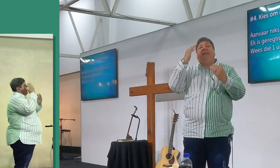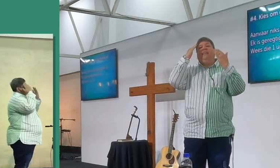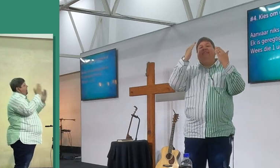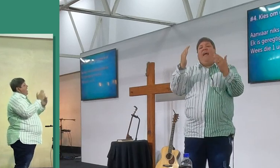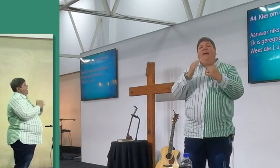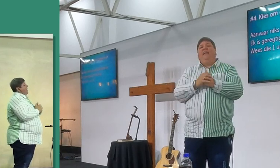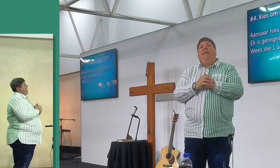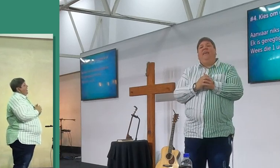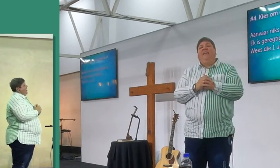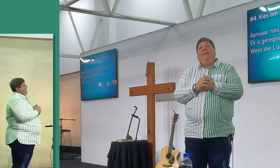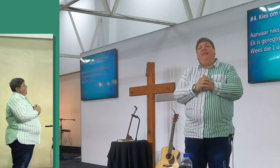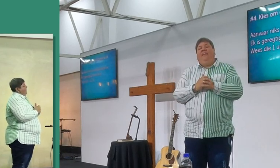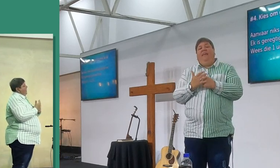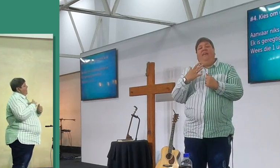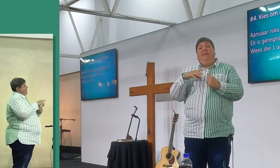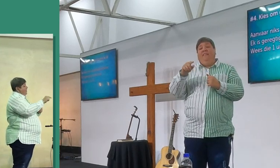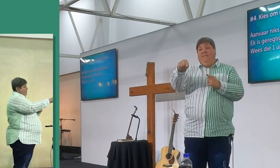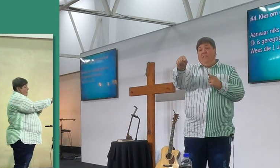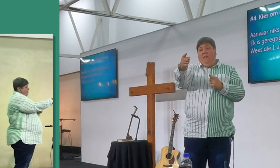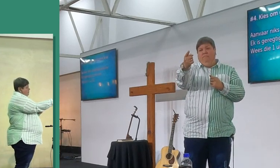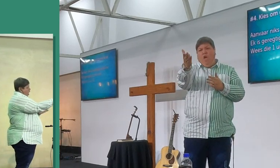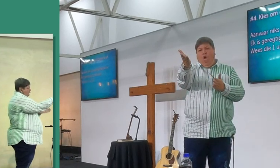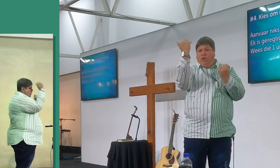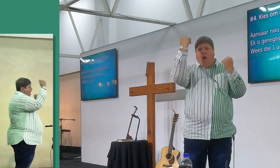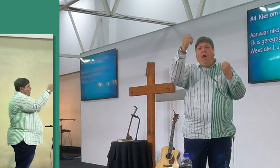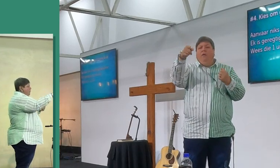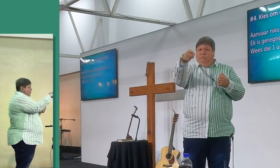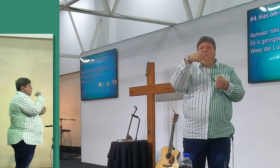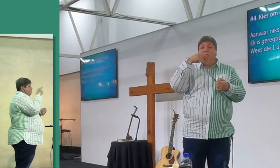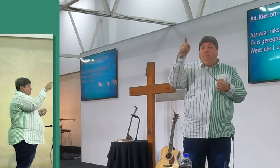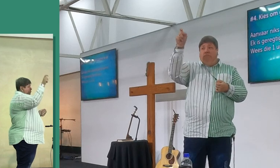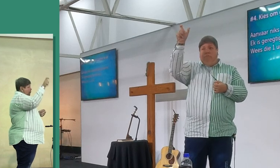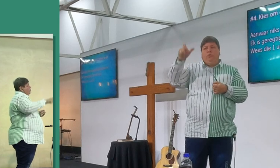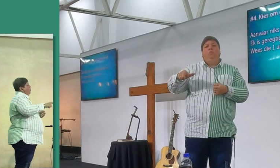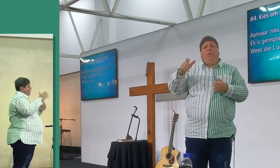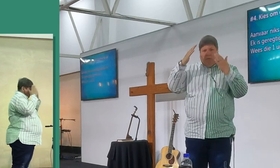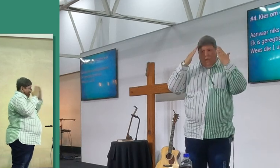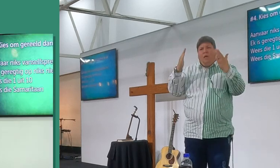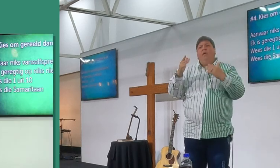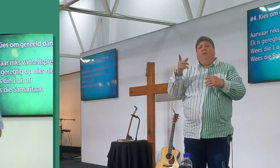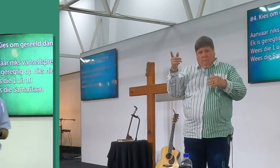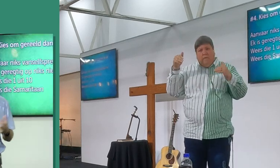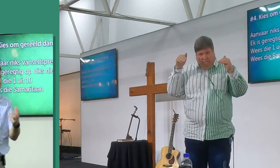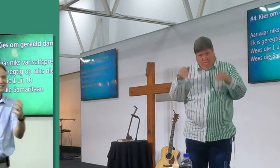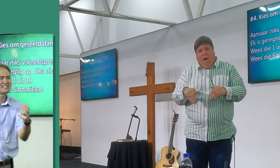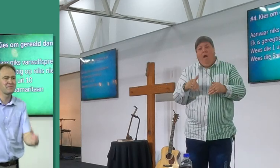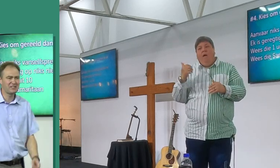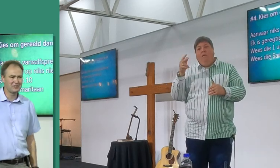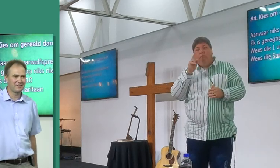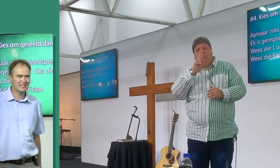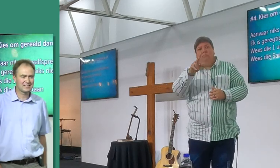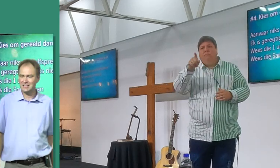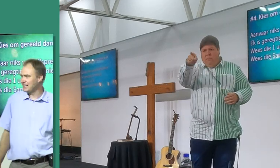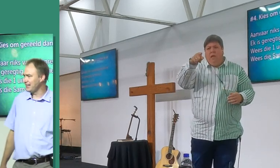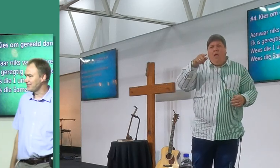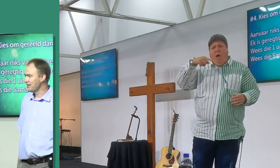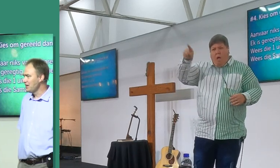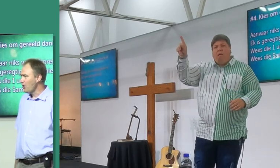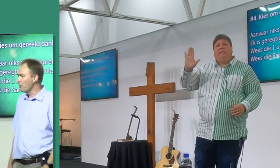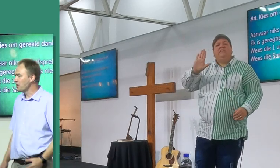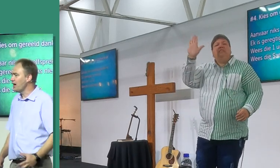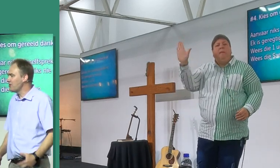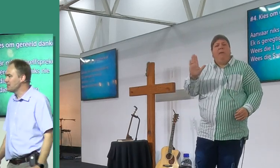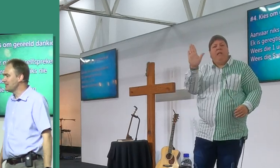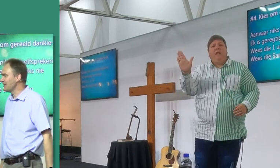ek wil jou vandag kom uit dag om die 1 en 10 te wees, om die Samaritaan te wees, ek wil jou vir oogend kom vra, wil jy nie die Samaritaan wees in die lewe,